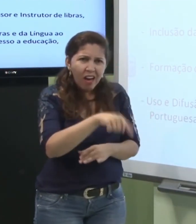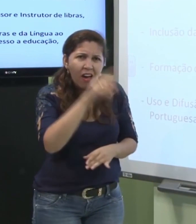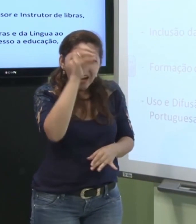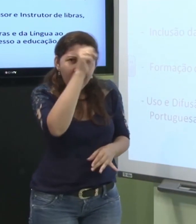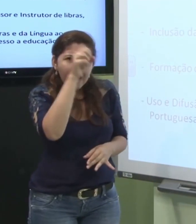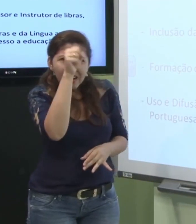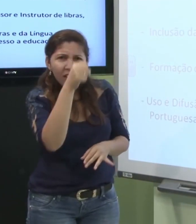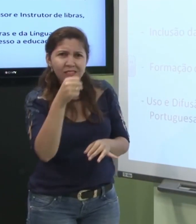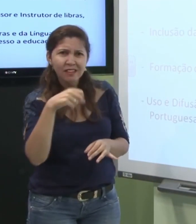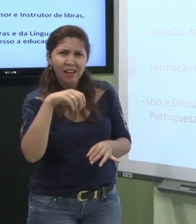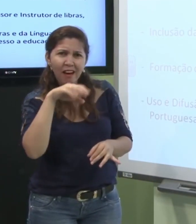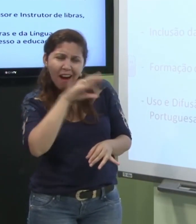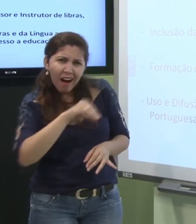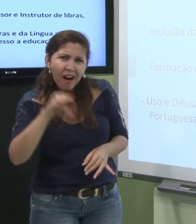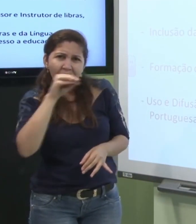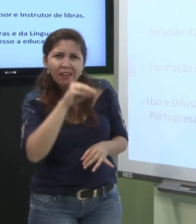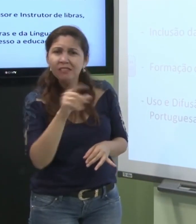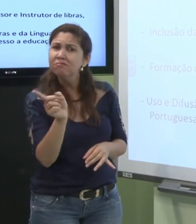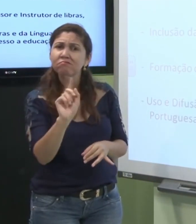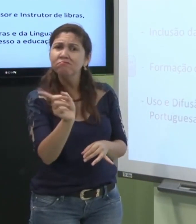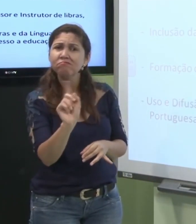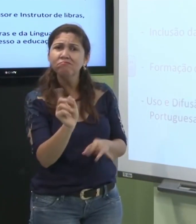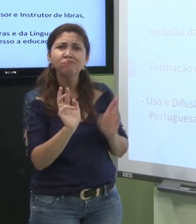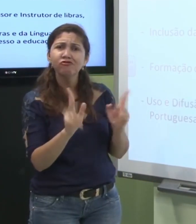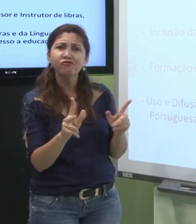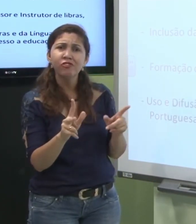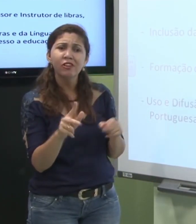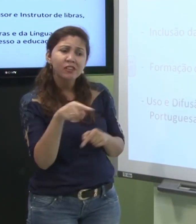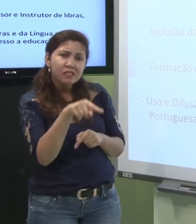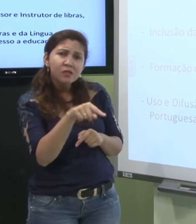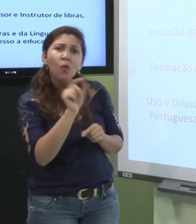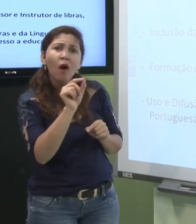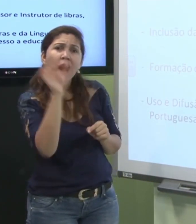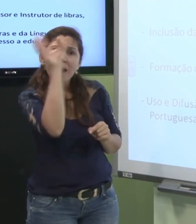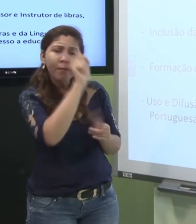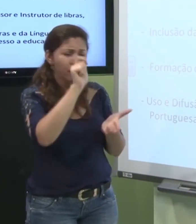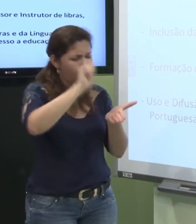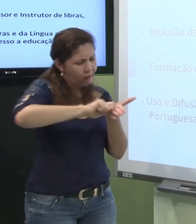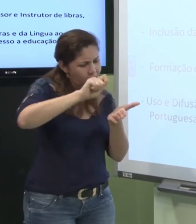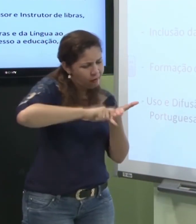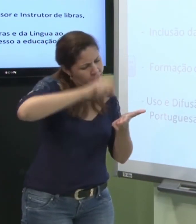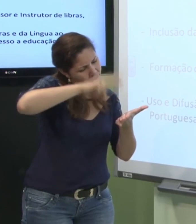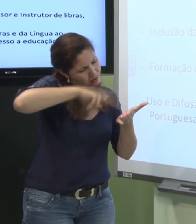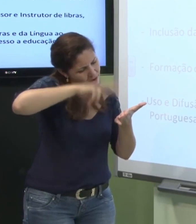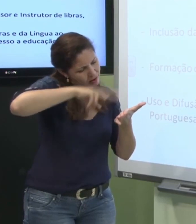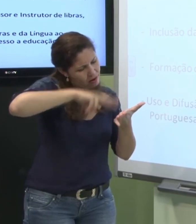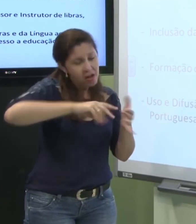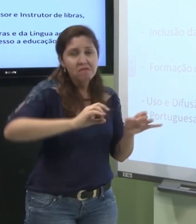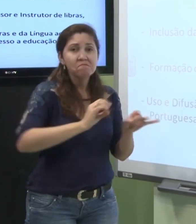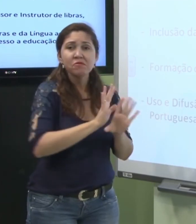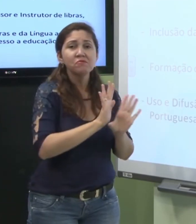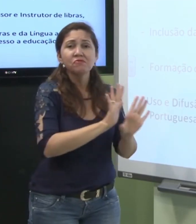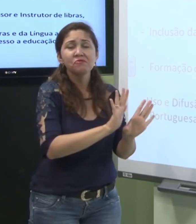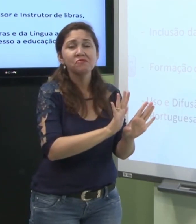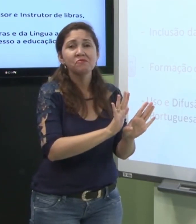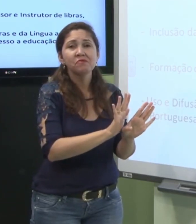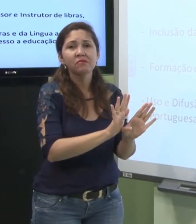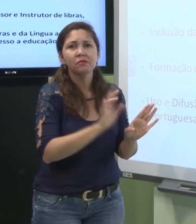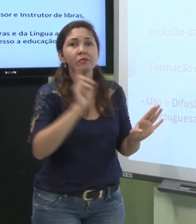não ele vai aprender a escrever e a ler e o surdo quando ele chega na escola